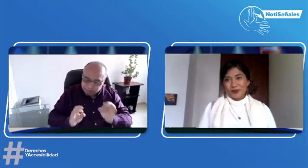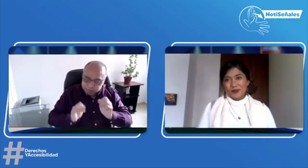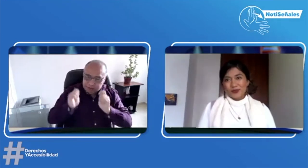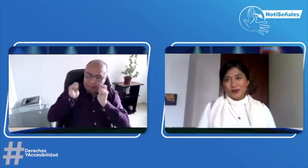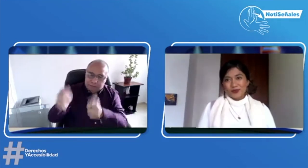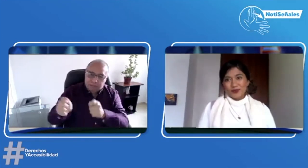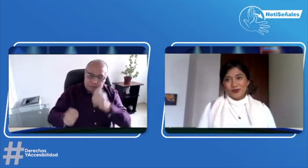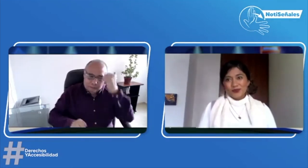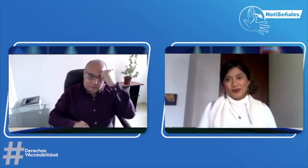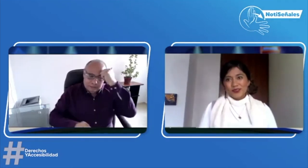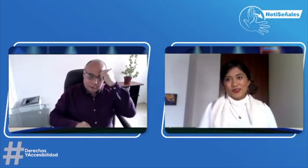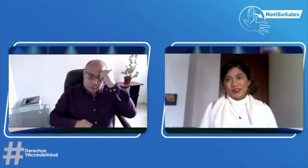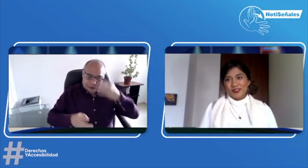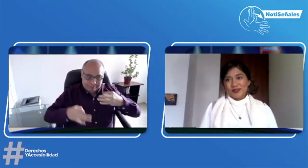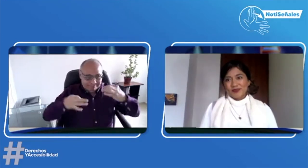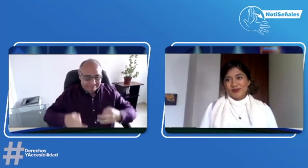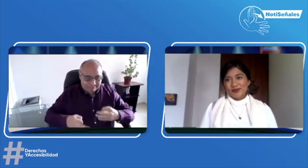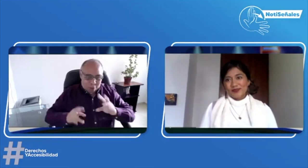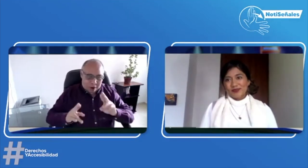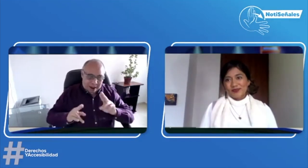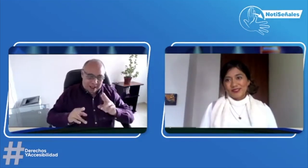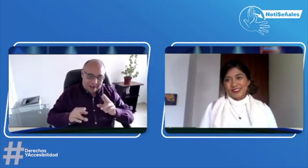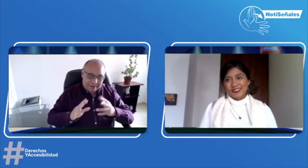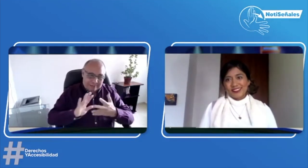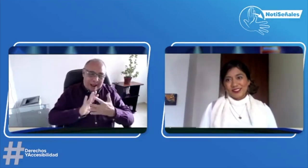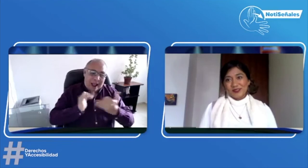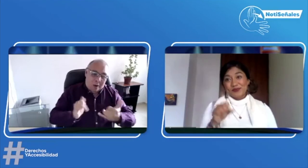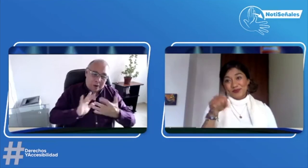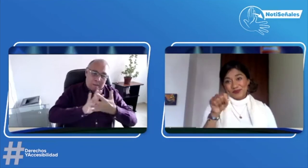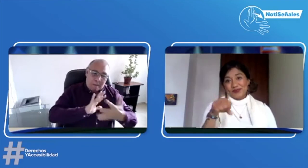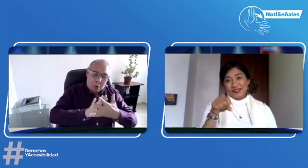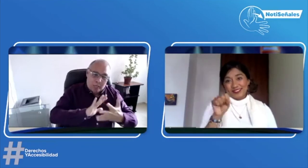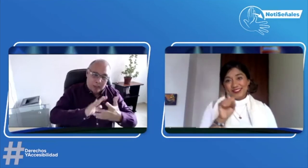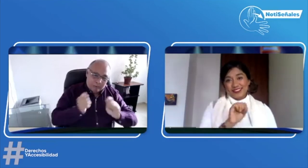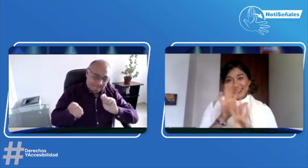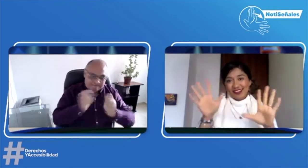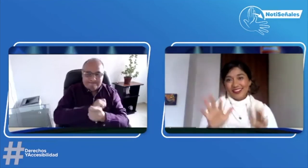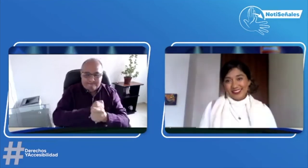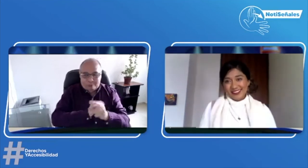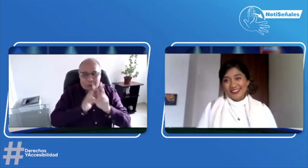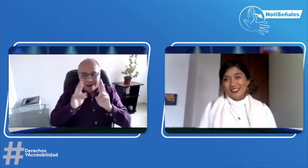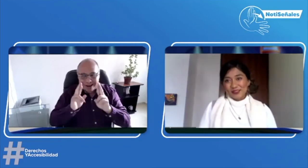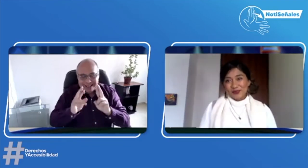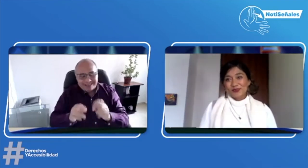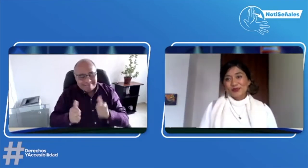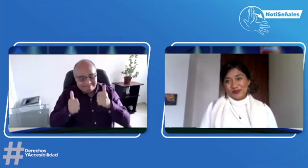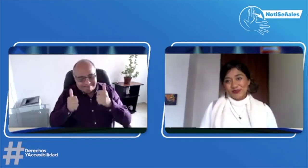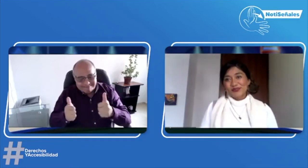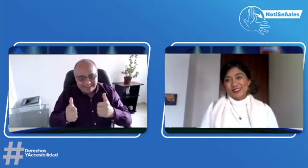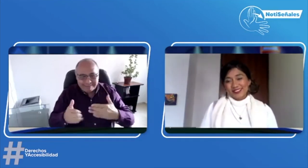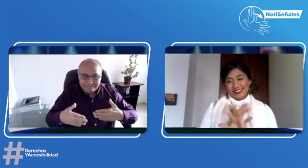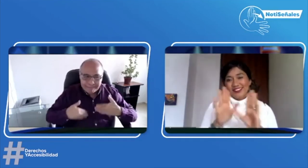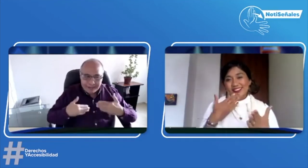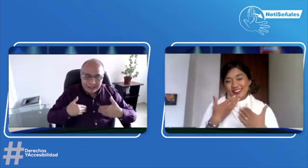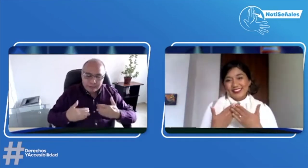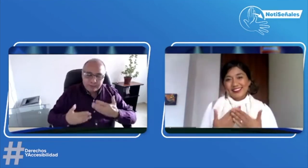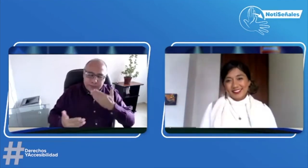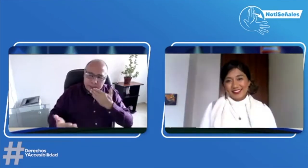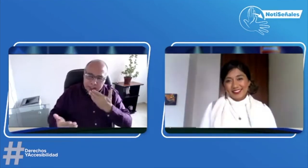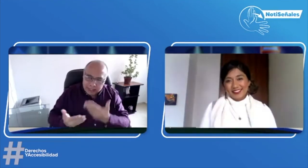ojalá que en un futuro te puedan asignar como docente. Sí, eres muy lingüístico, pero hay que hacer esa transición como